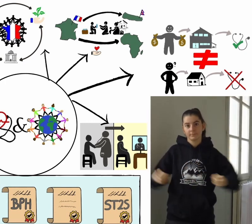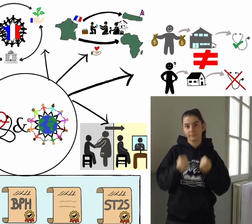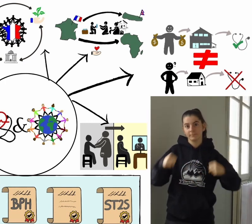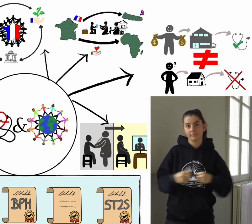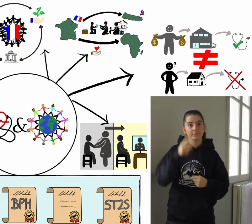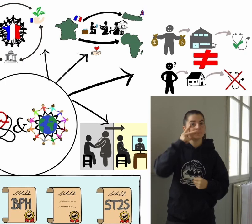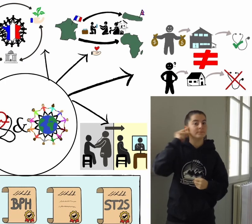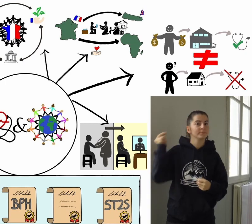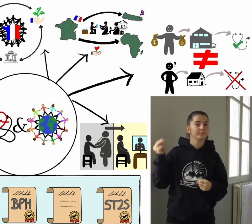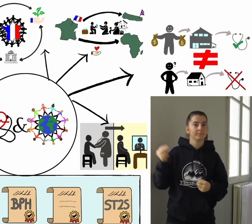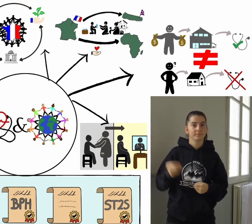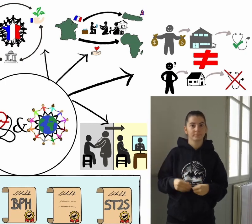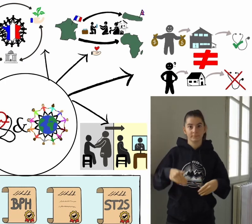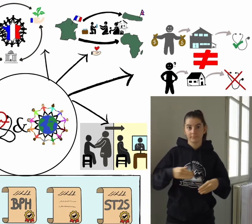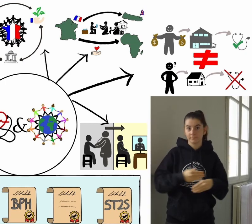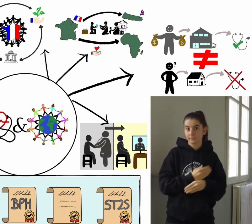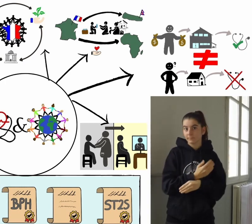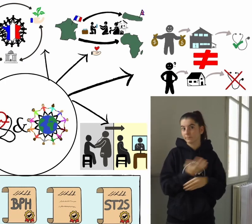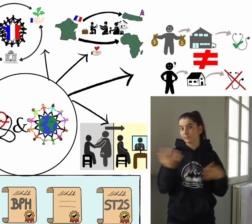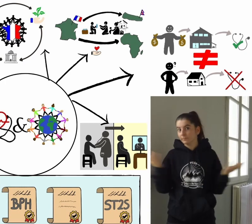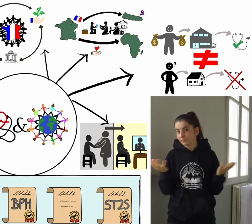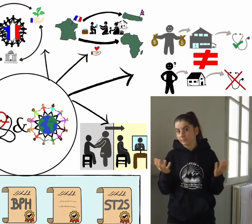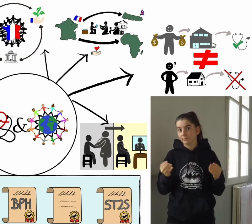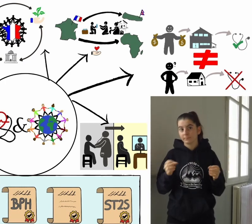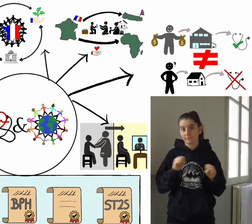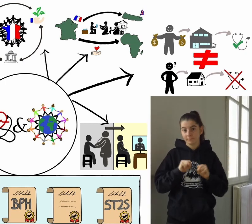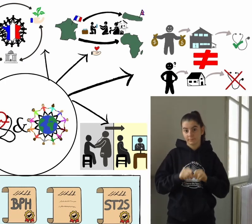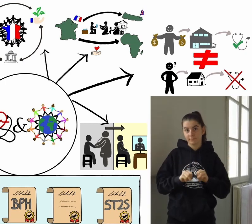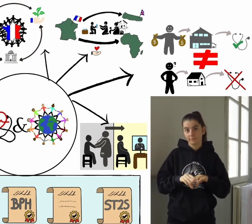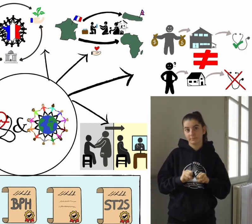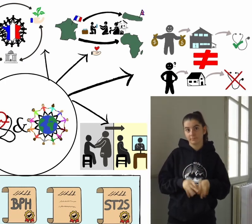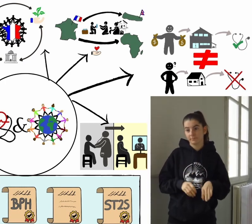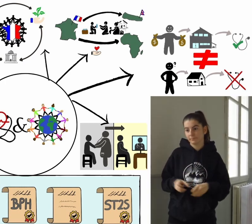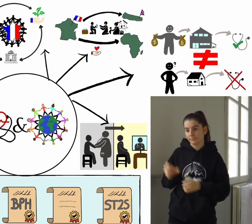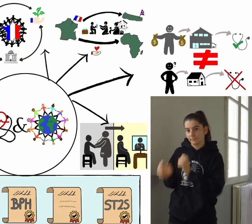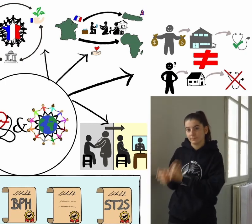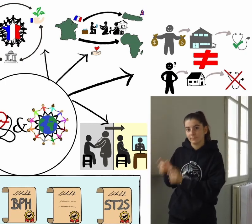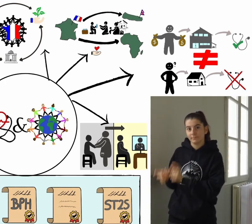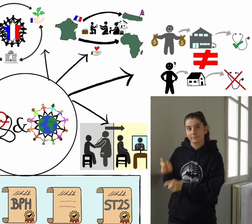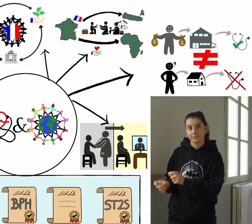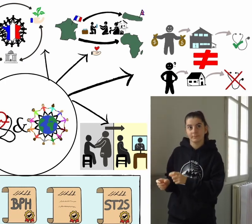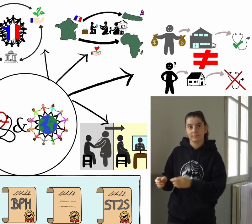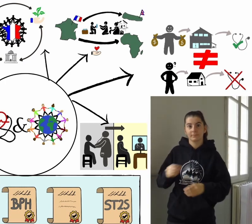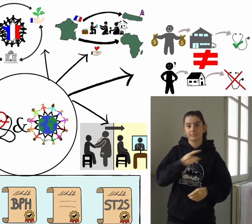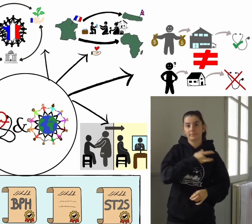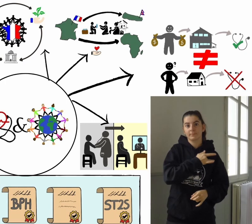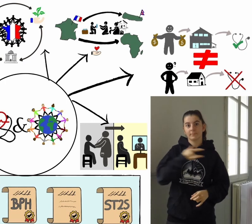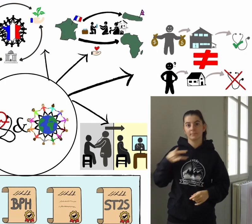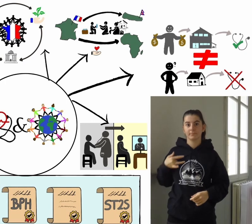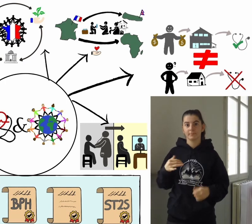humanitaire. L'option est composée de cours et d'interventions des personnes du monde médico-social.